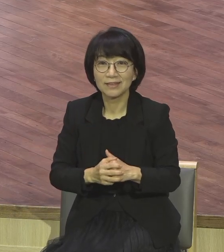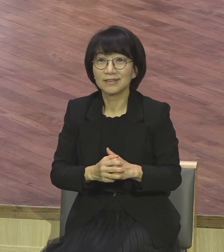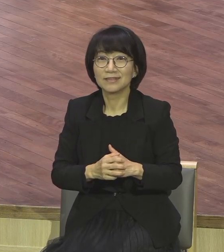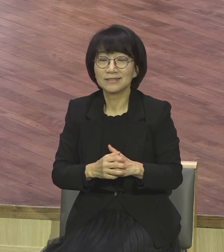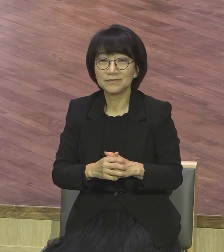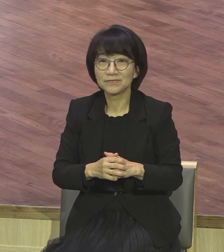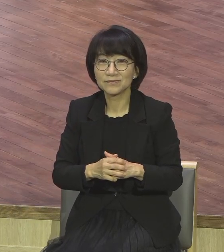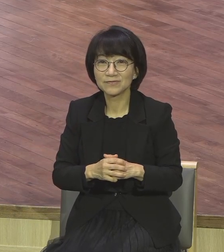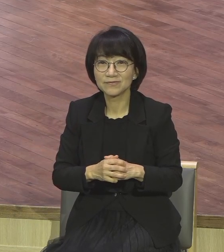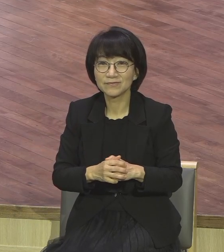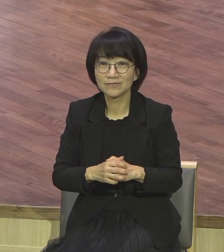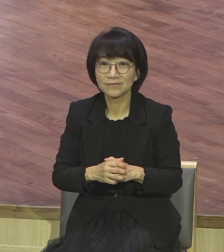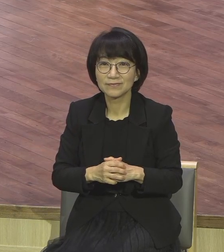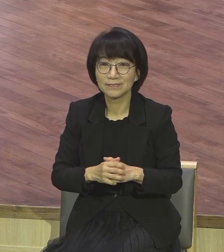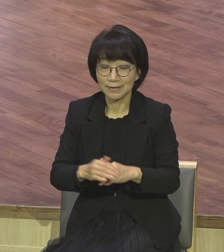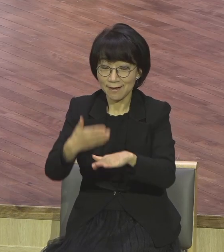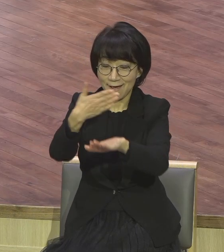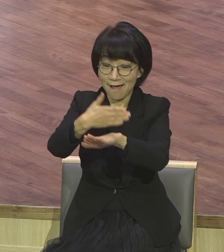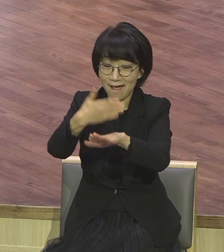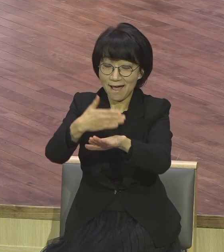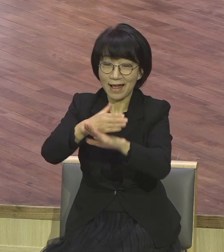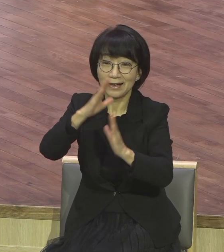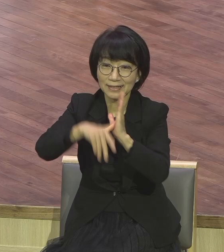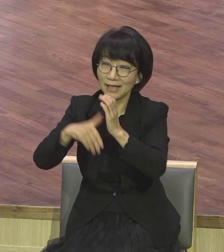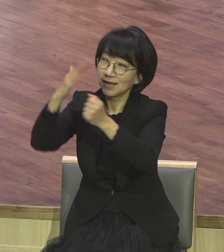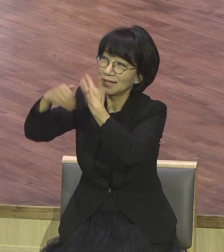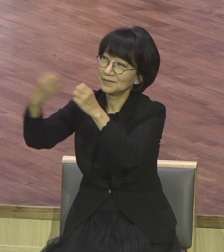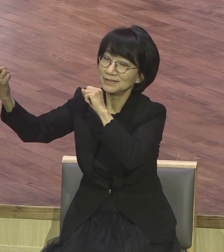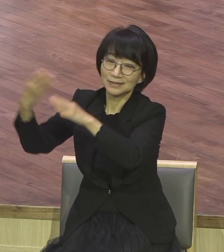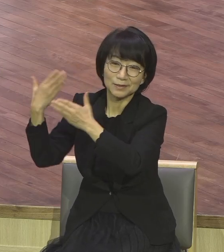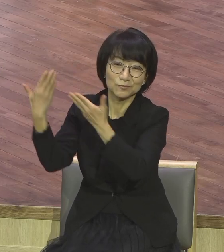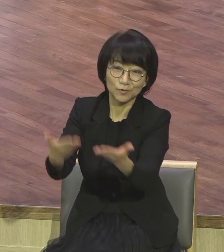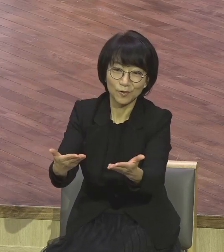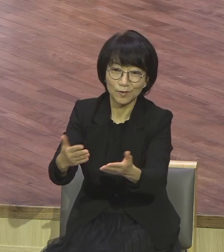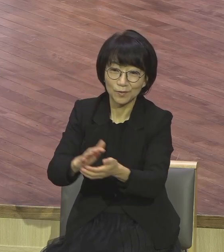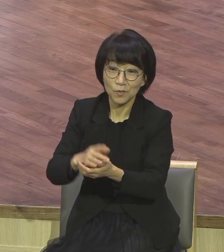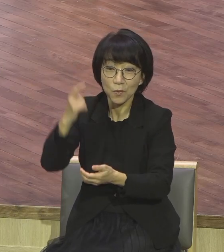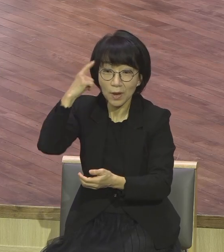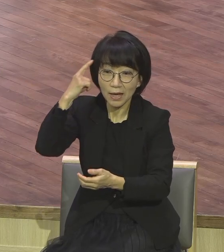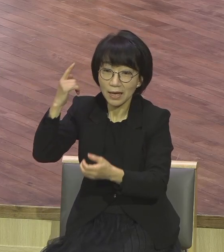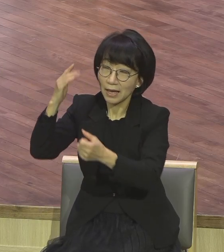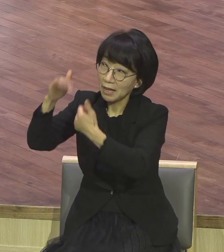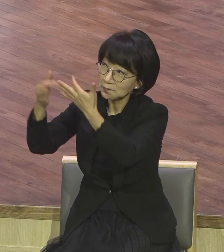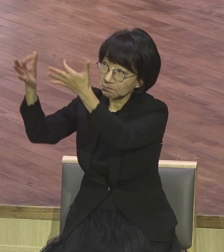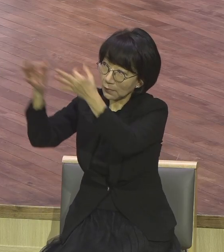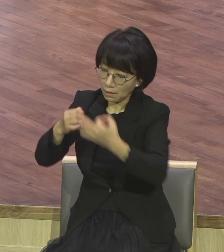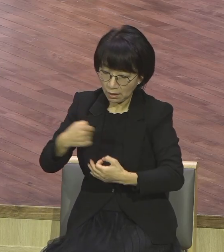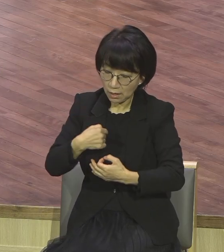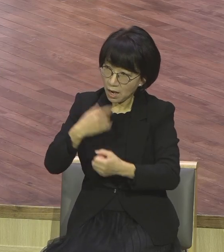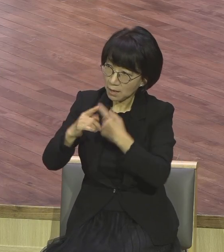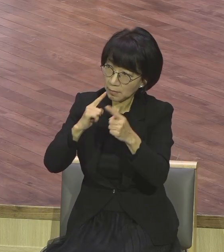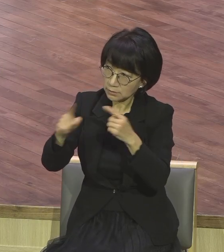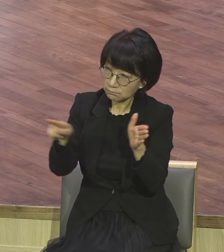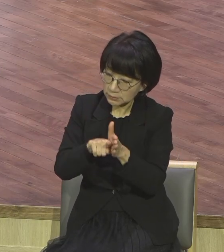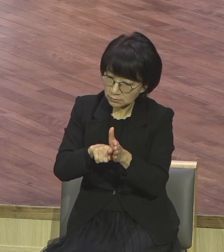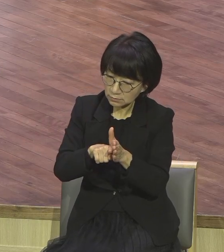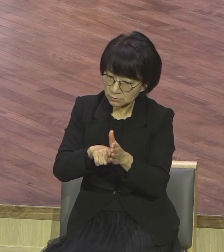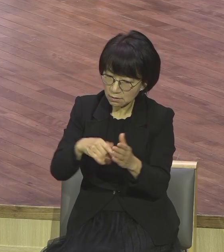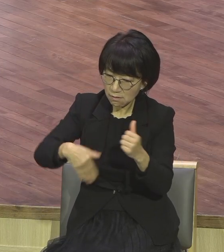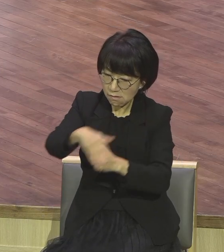하나님께서 응답하신다고요. 너 내 말씀을 믿고 너 어려운 환경과한테 감사하는 거 보니까 내가